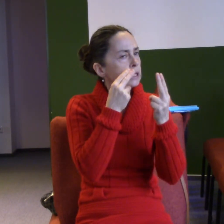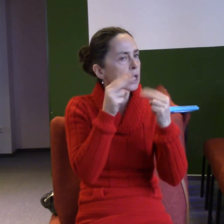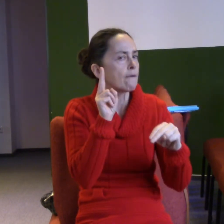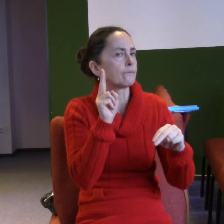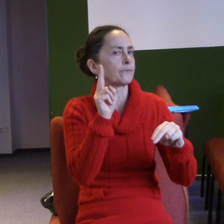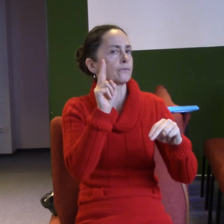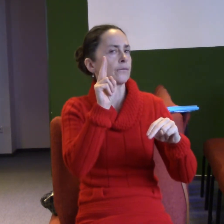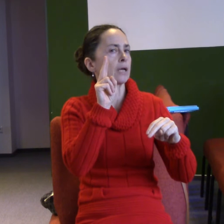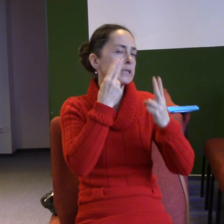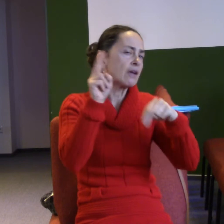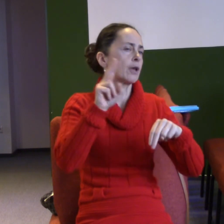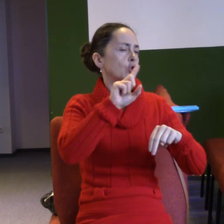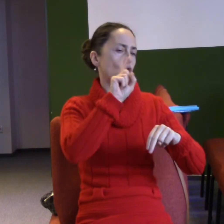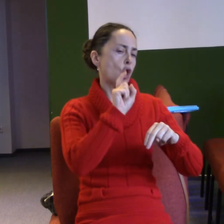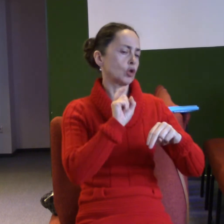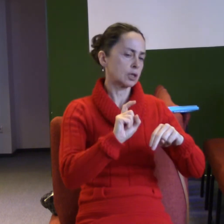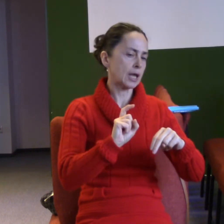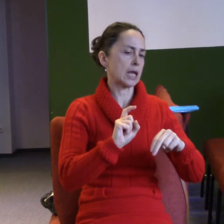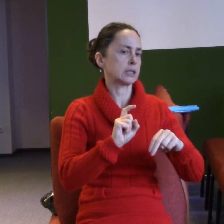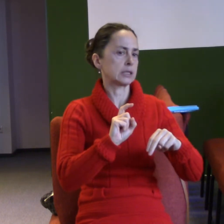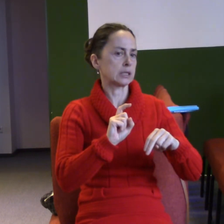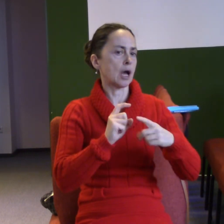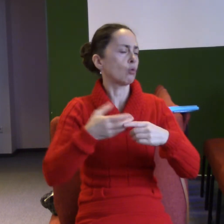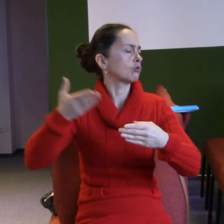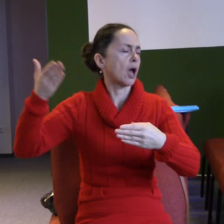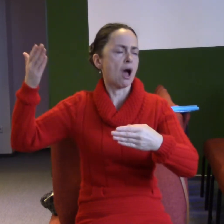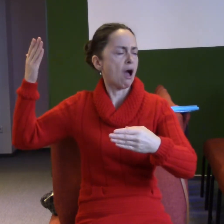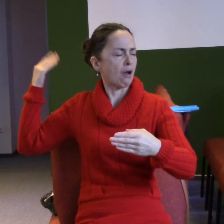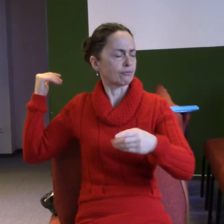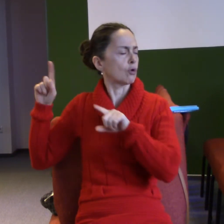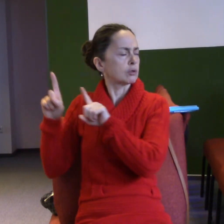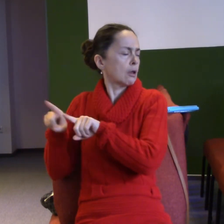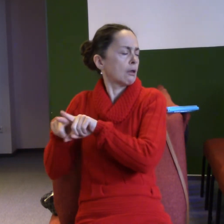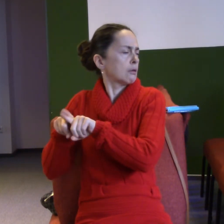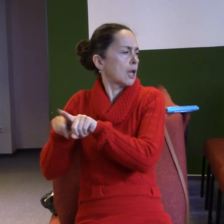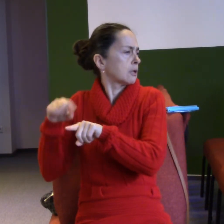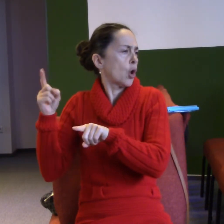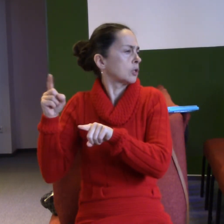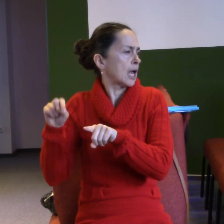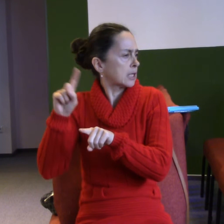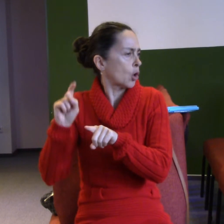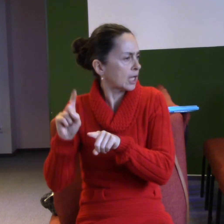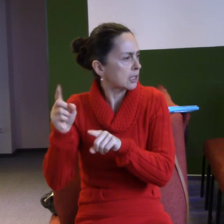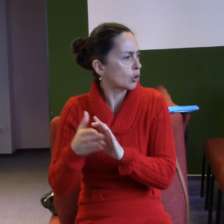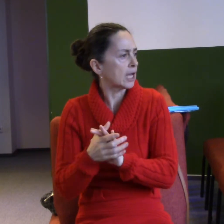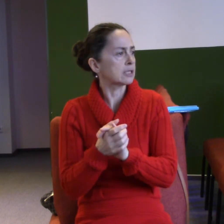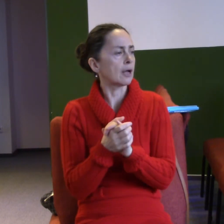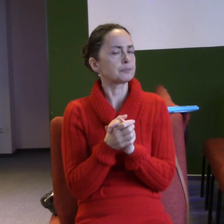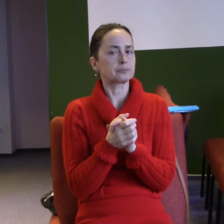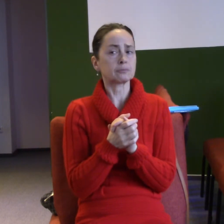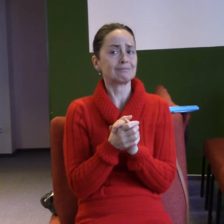otázek, která je v celých dějinách od prvního století do dnešní doby. Otázka, kterou si kladou lidé,